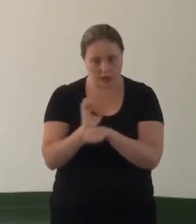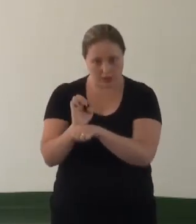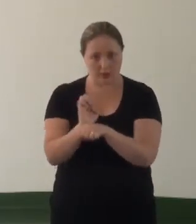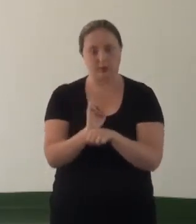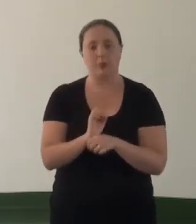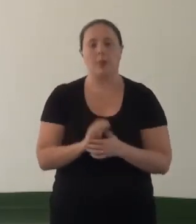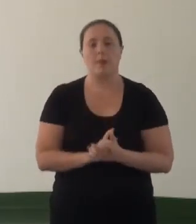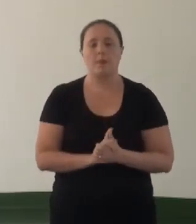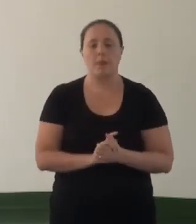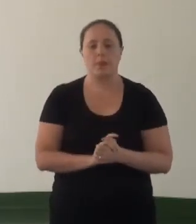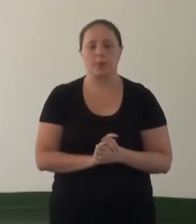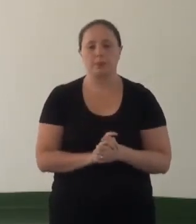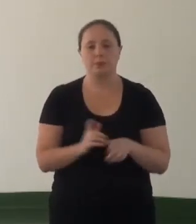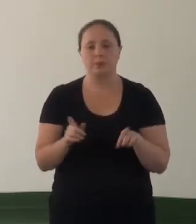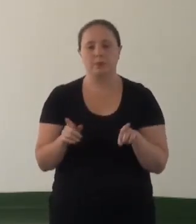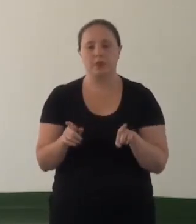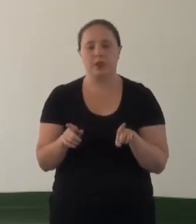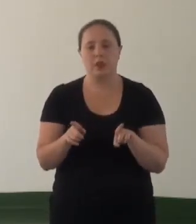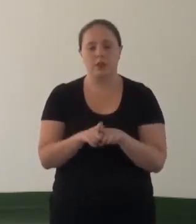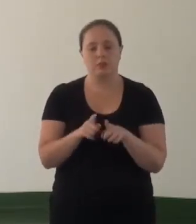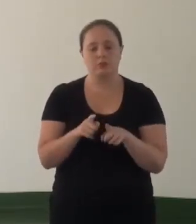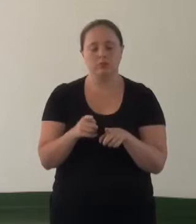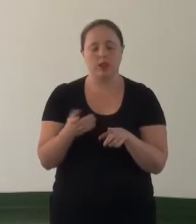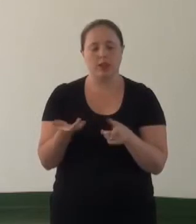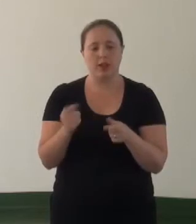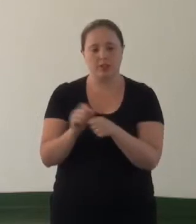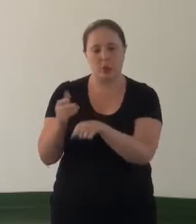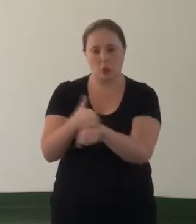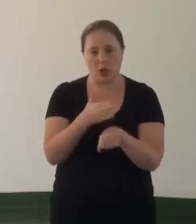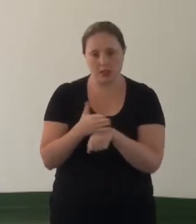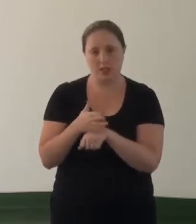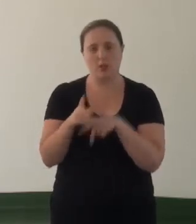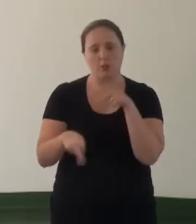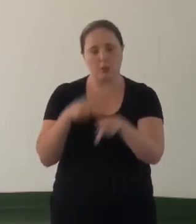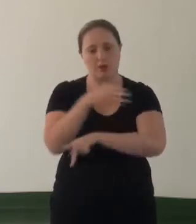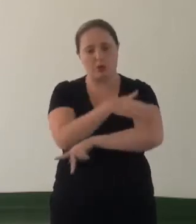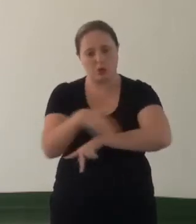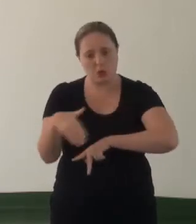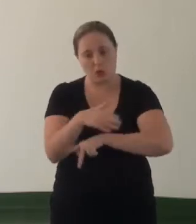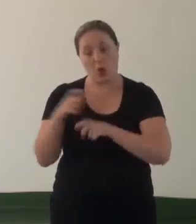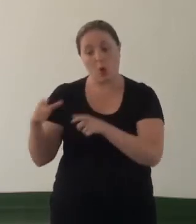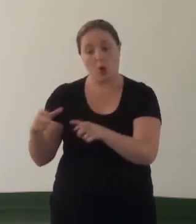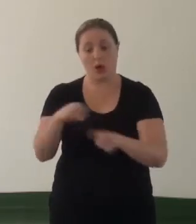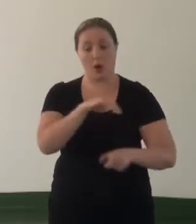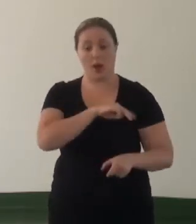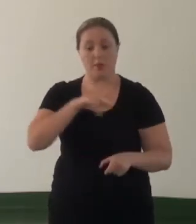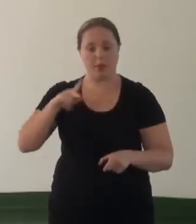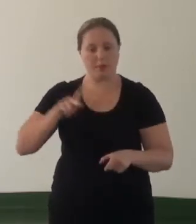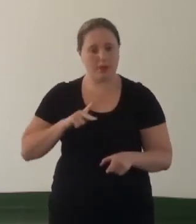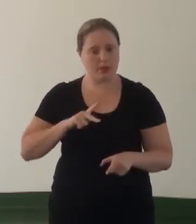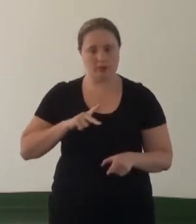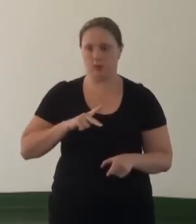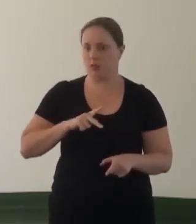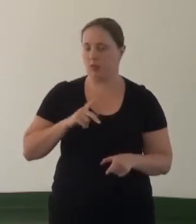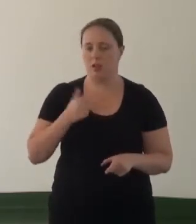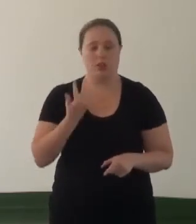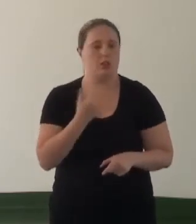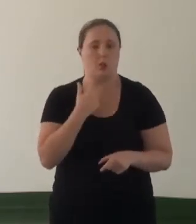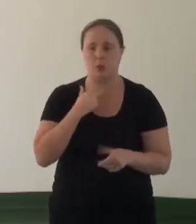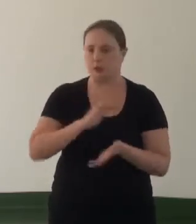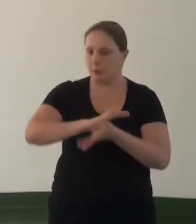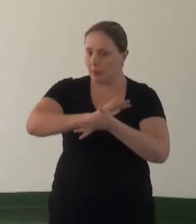pelo CNMP, regulamentando o acesso na população de rua às dependências do MP de forma a evitar qualquer forma de constrangimento,